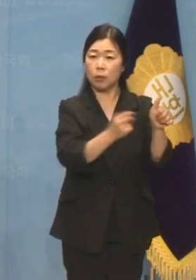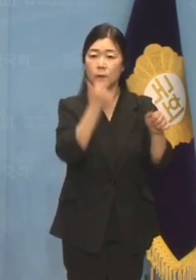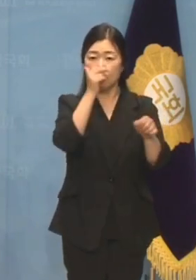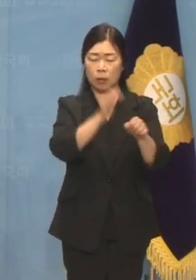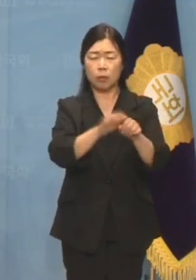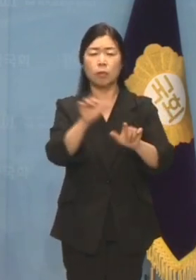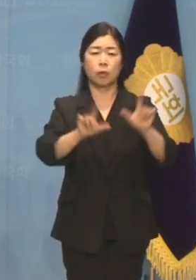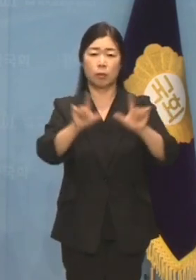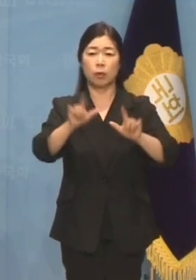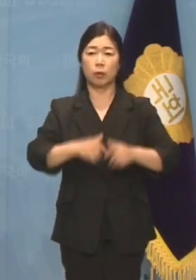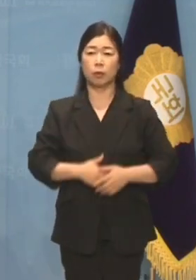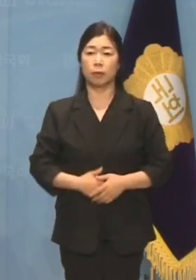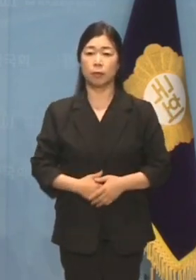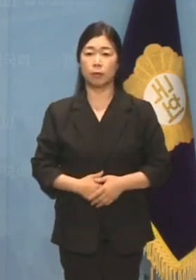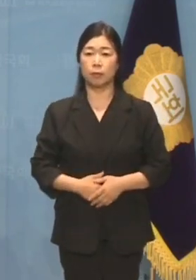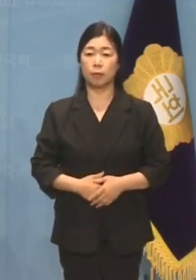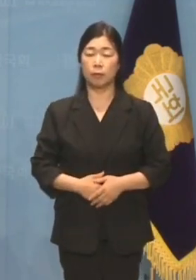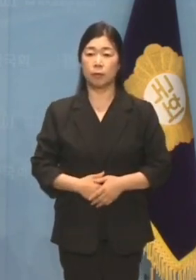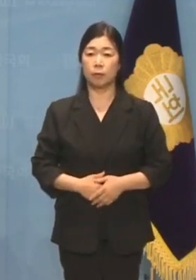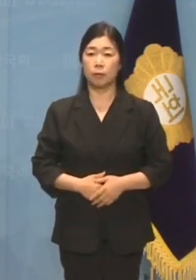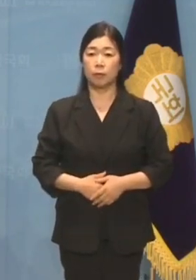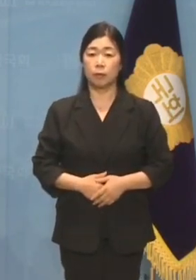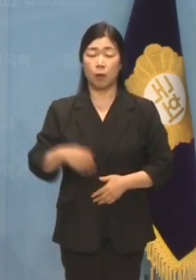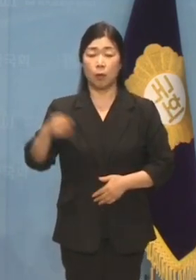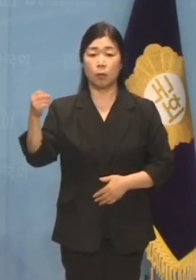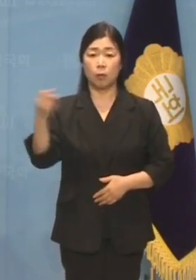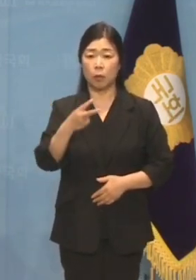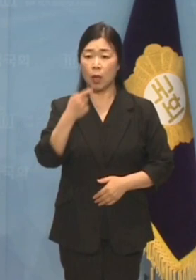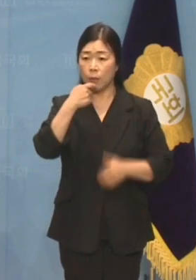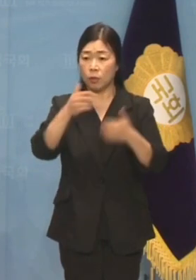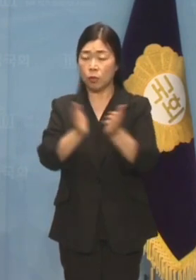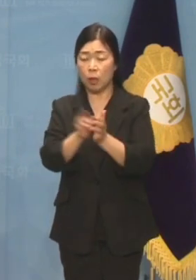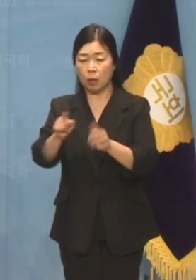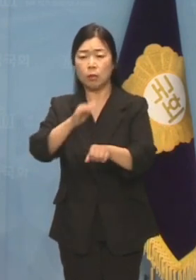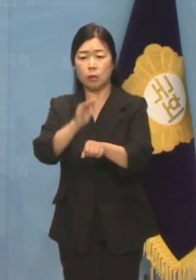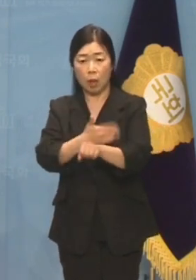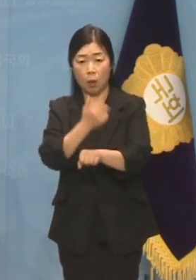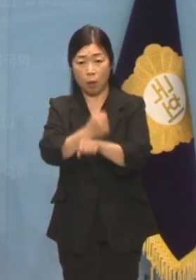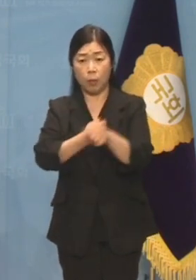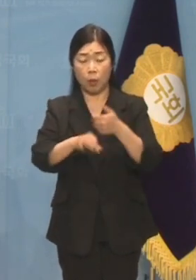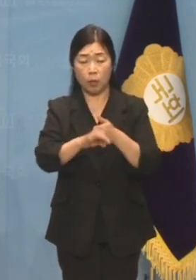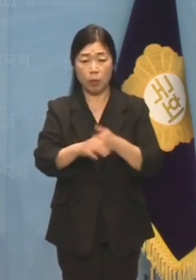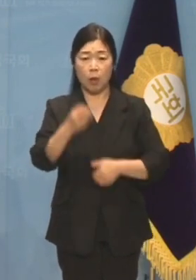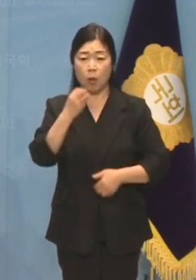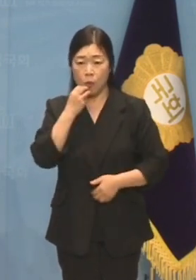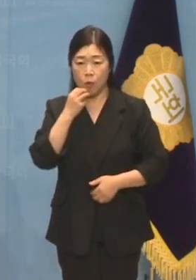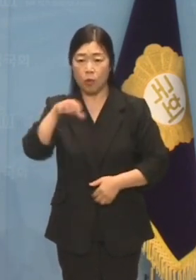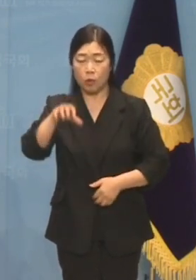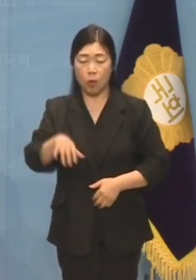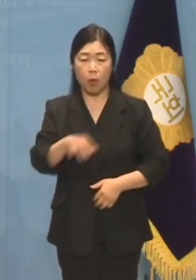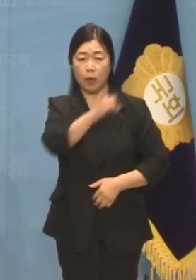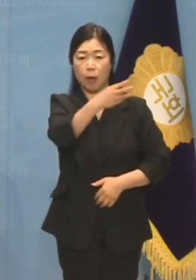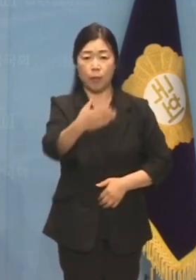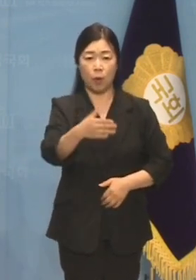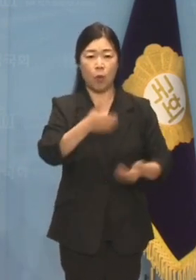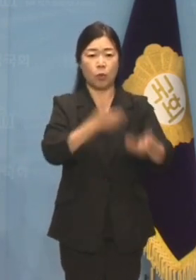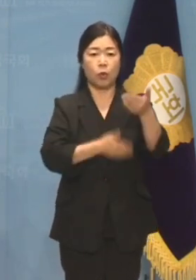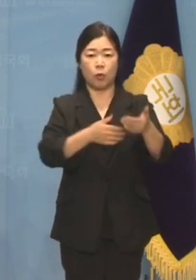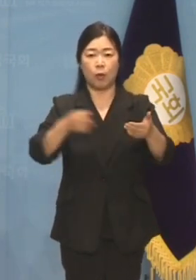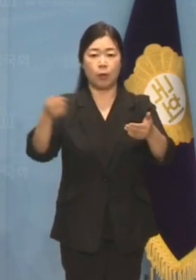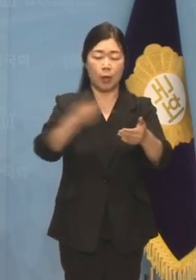어처구니없는 전부입니다. 게다가 민주당이 사과하면 서울 양평 고속도로를